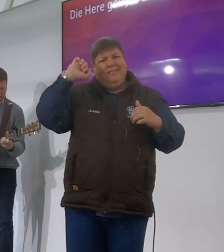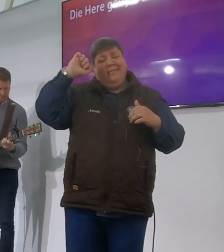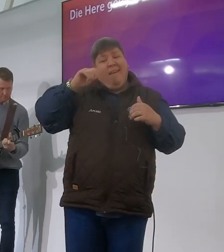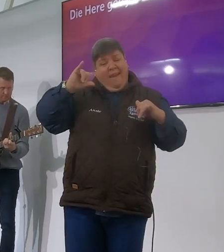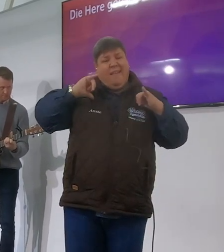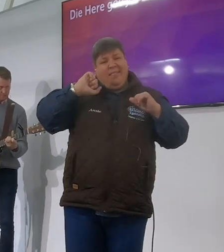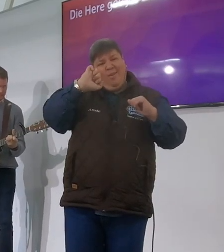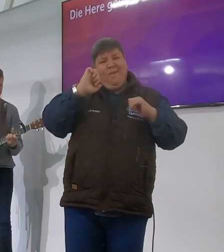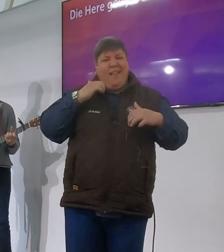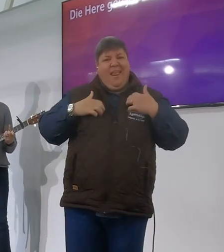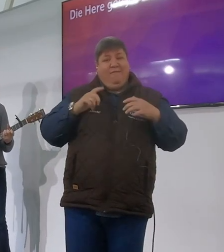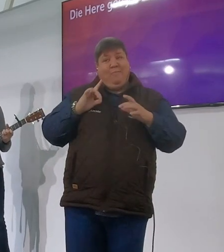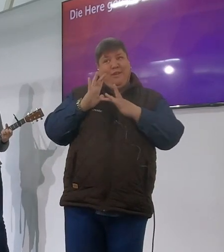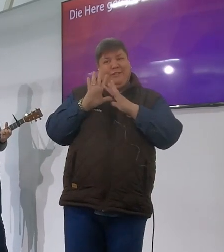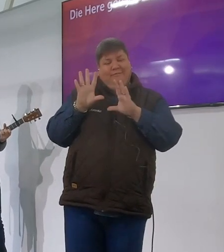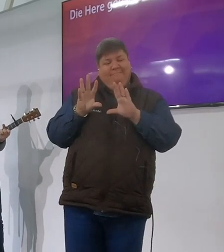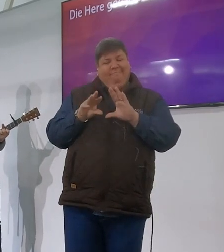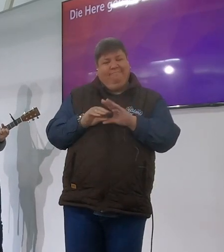jyre